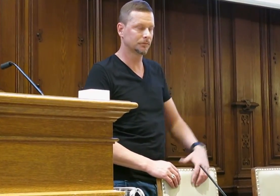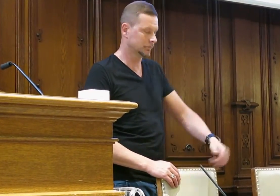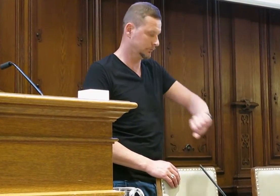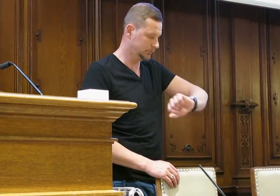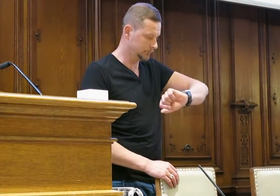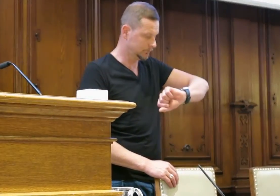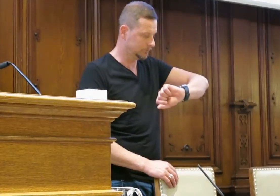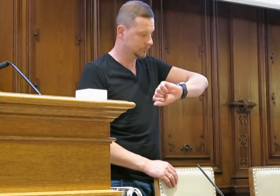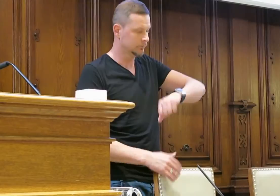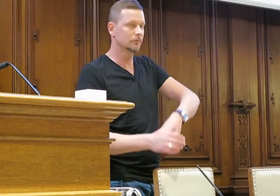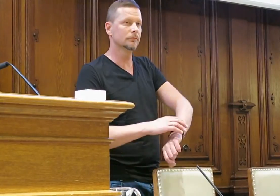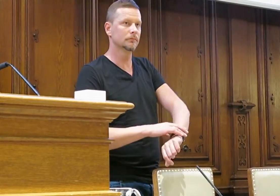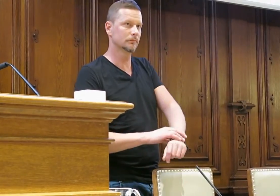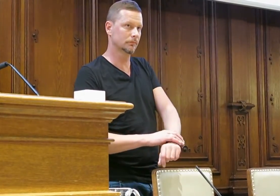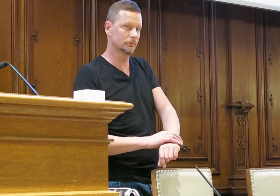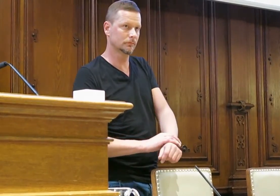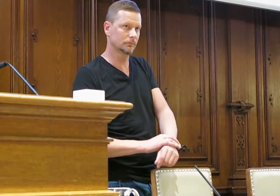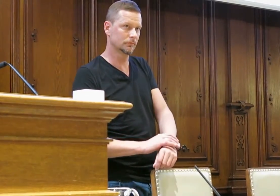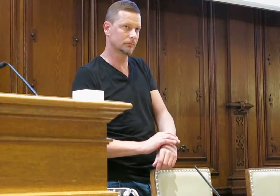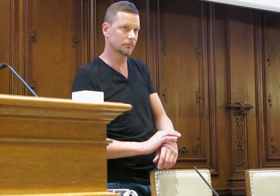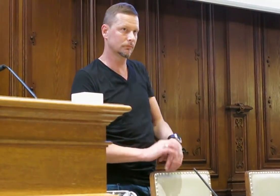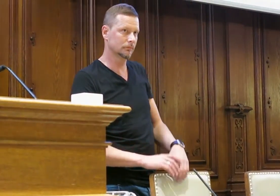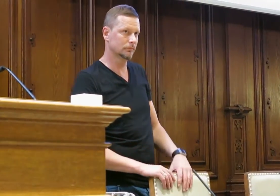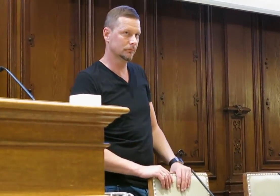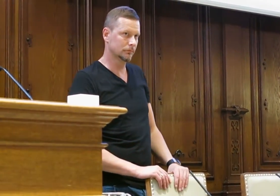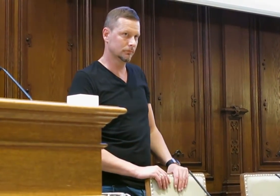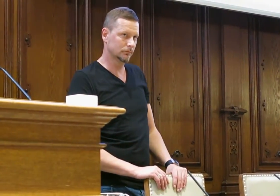Entladen. Nachrichten aus Maribor. In der Sprache meiner Armen.